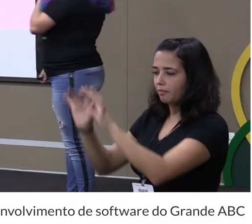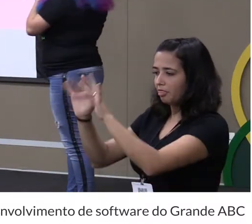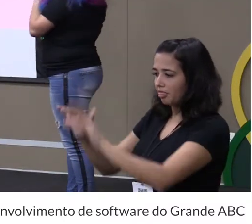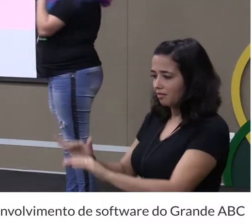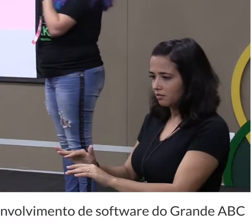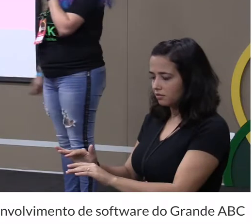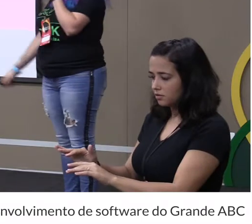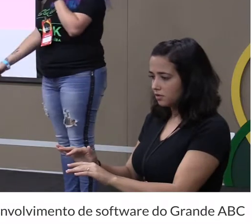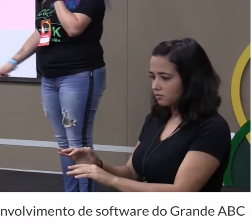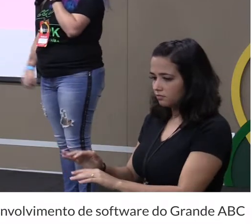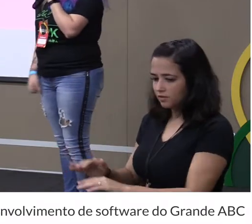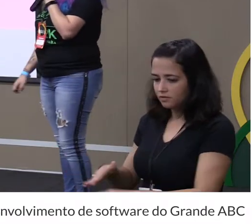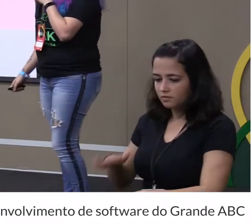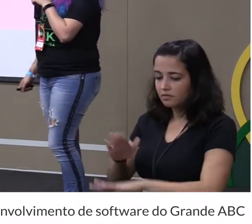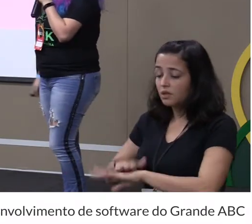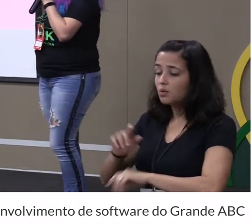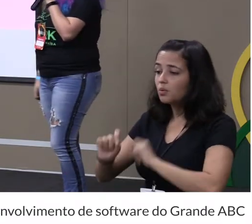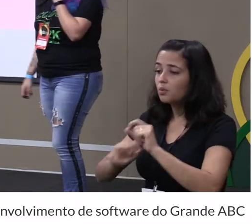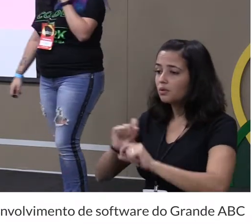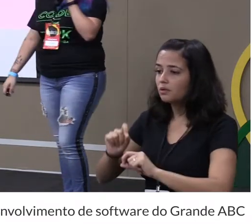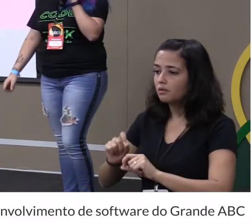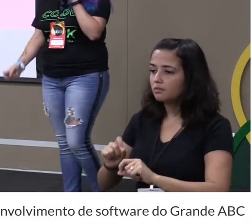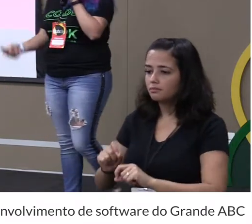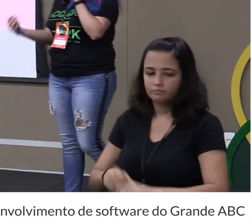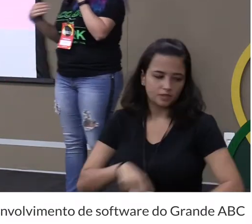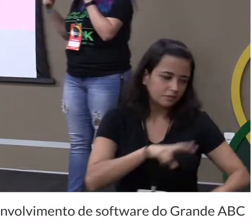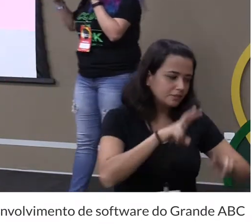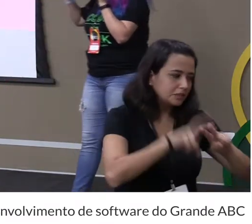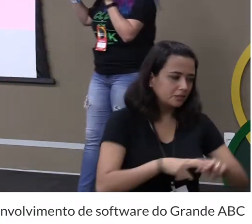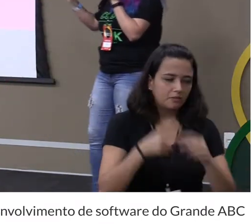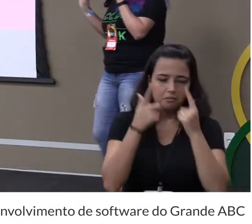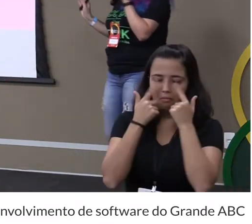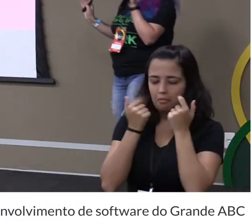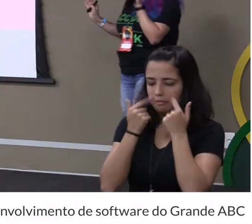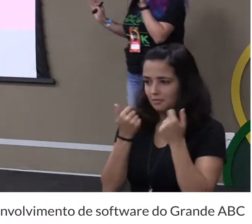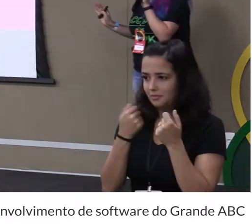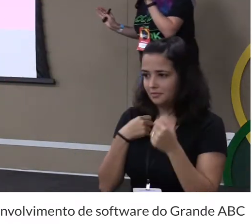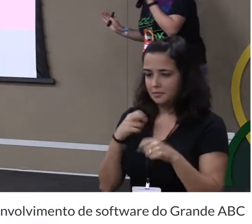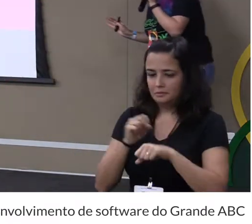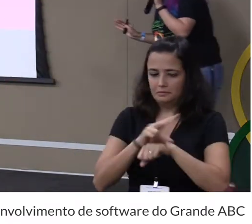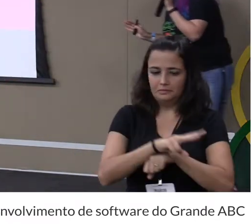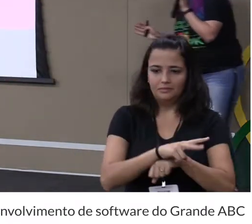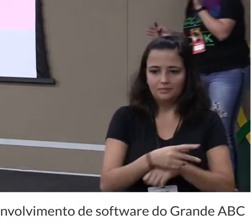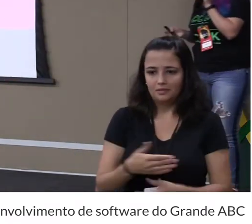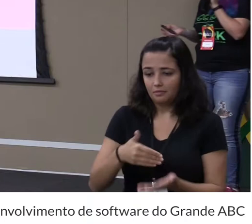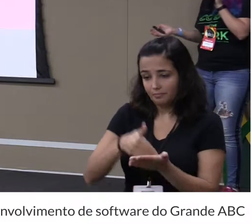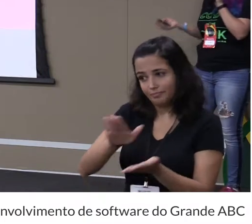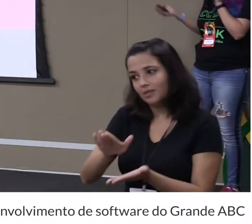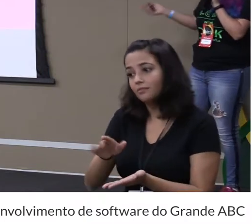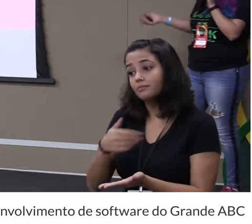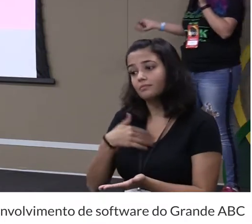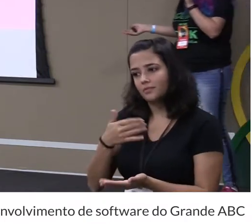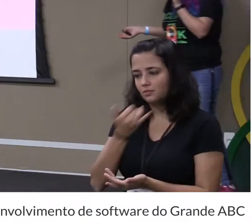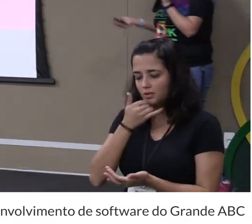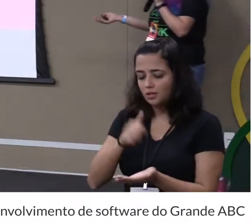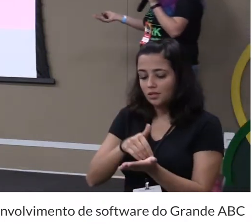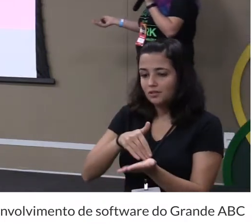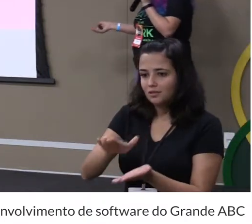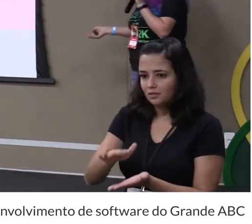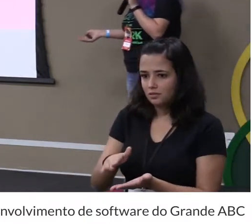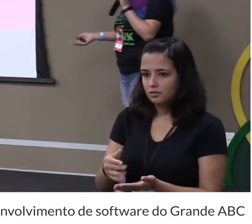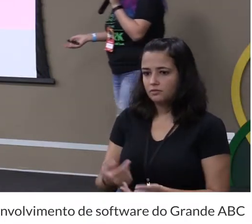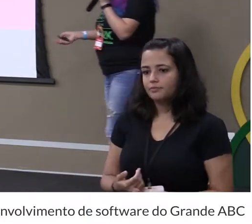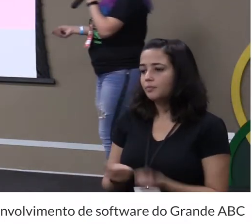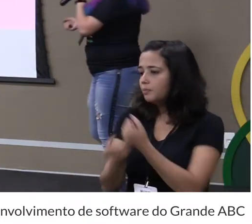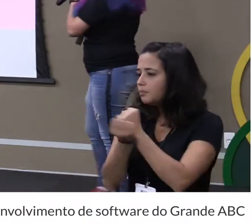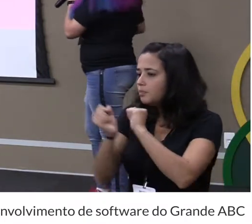vocês vão fazer o que eu talvez peça até uma demissão né porque não tem como